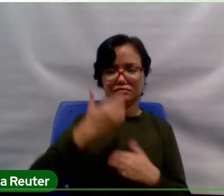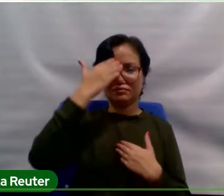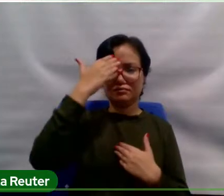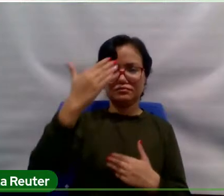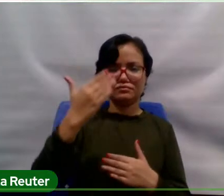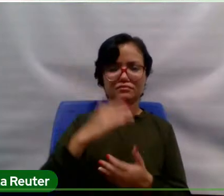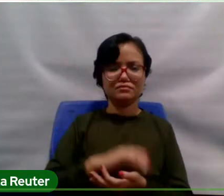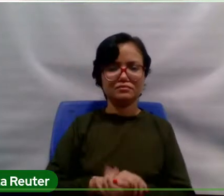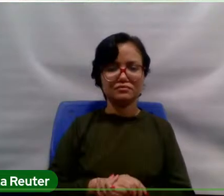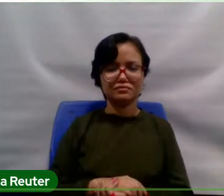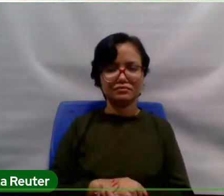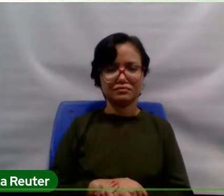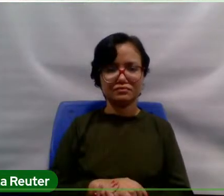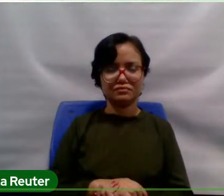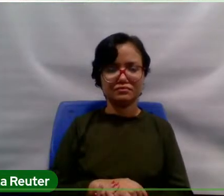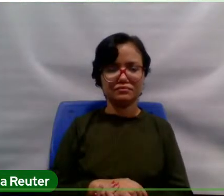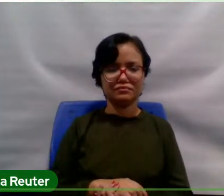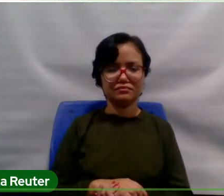imensamente.